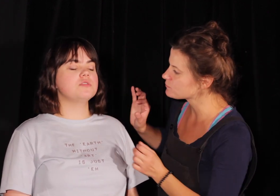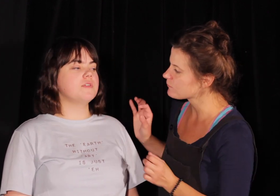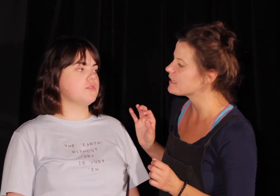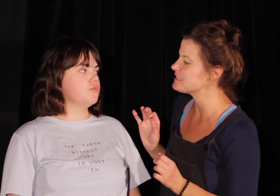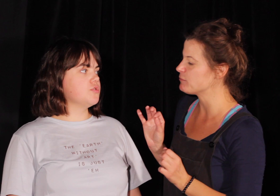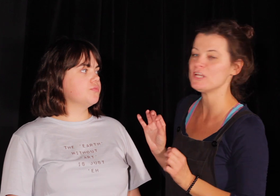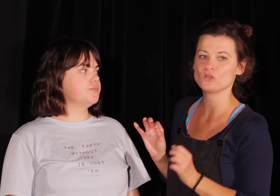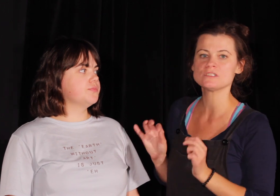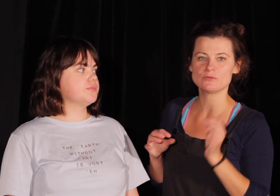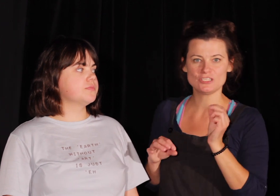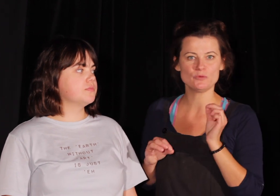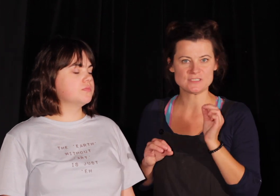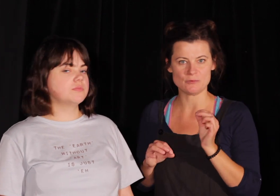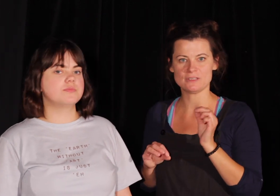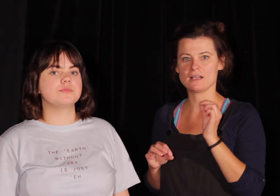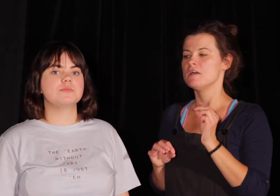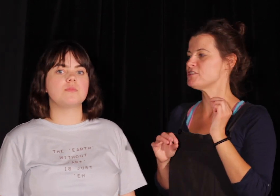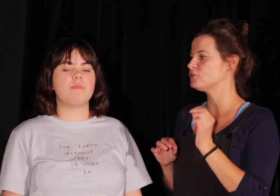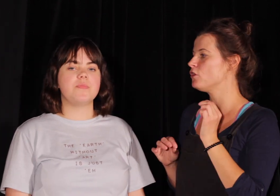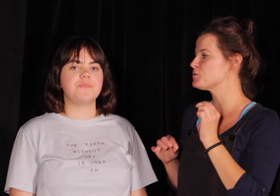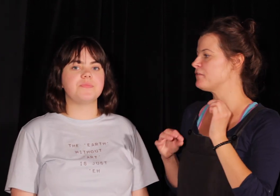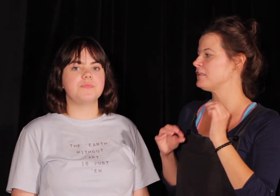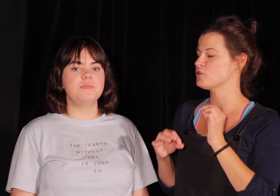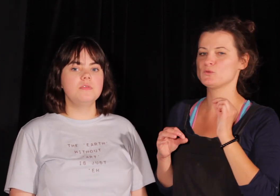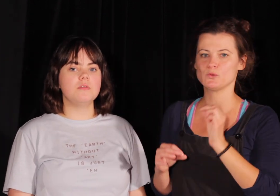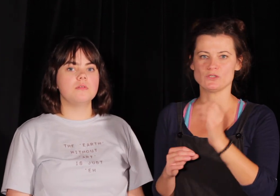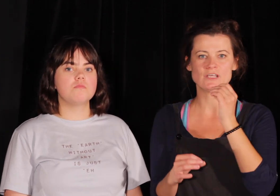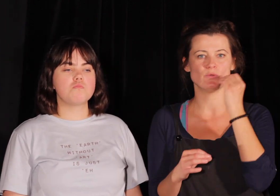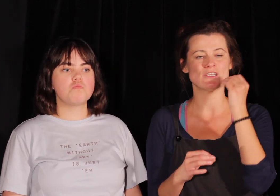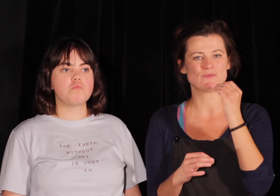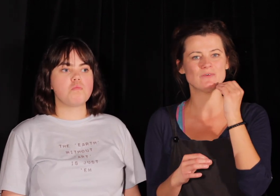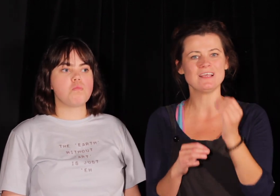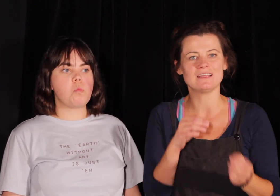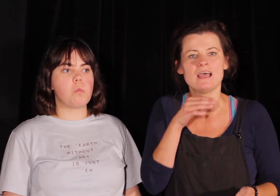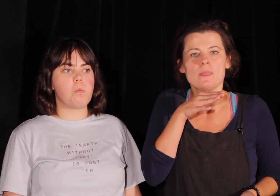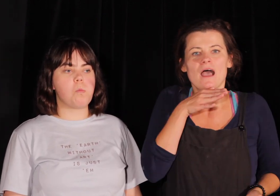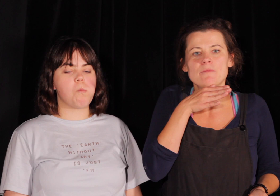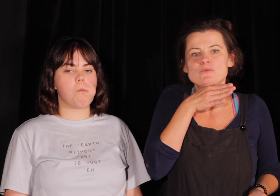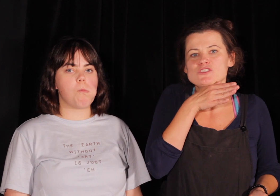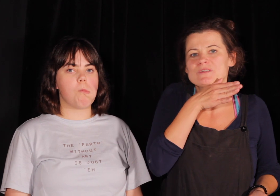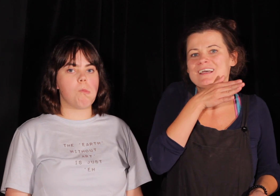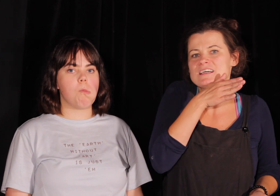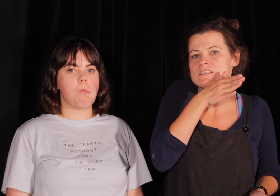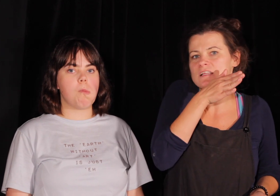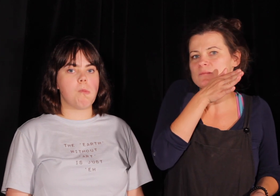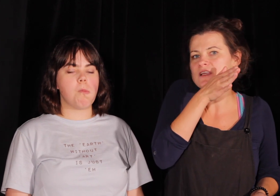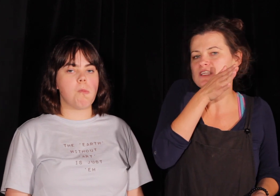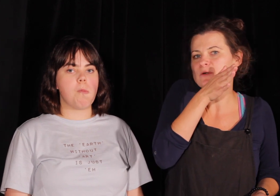z otwartą? Z zamkniętymi ustami, tak. Właśnie to sprawia największą trudność, tak, że usta są zamknięte, a my musimy każdy ten mięsień po